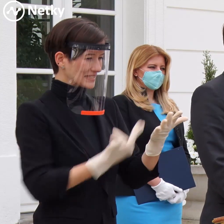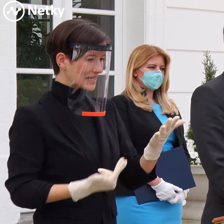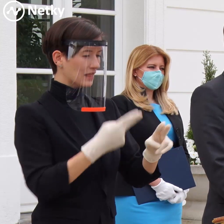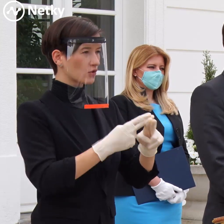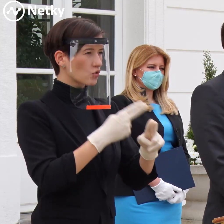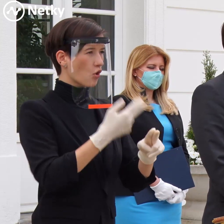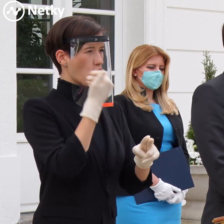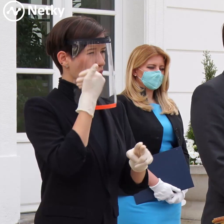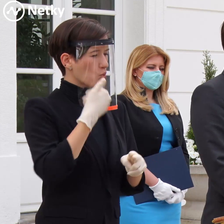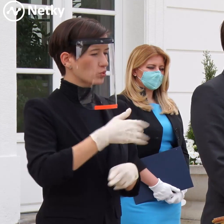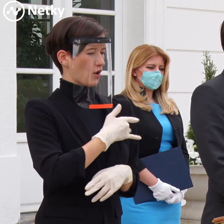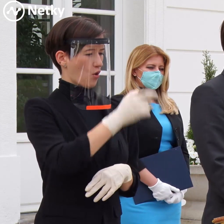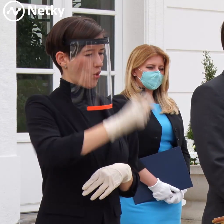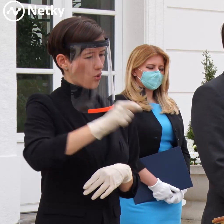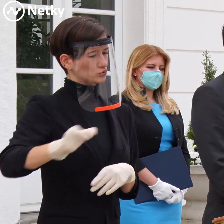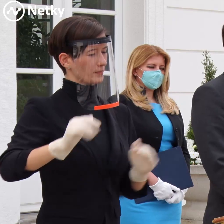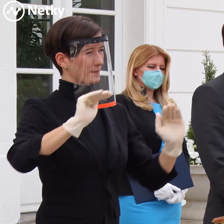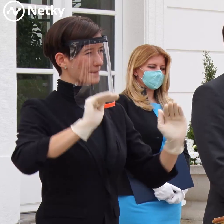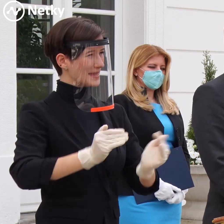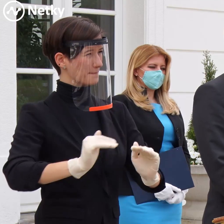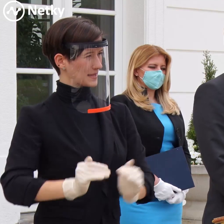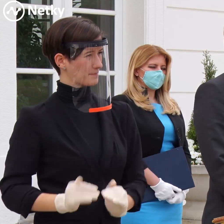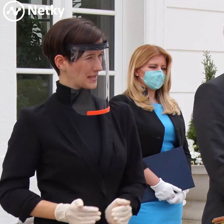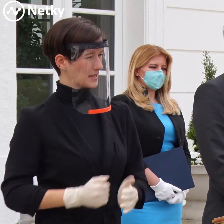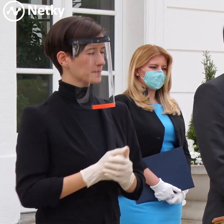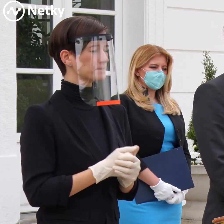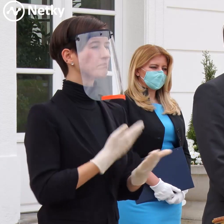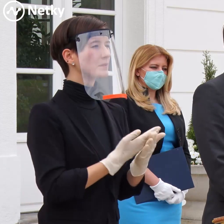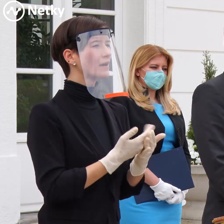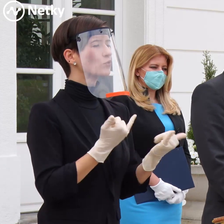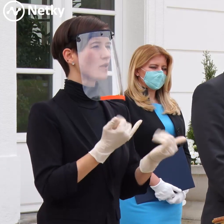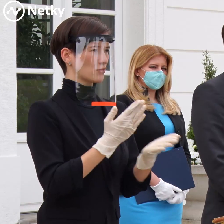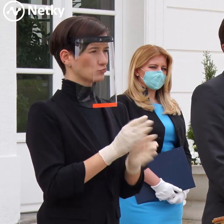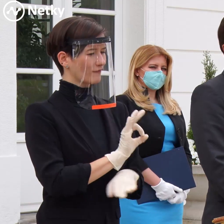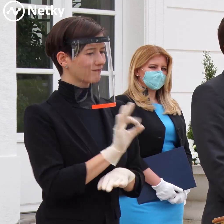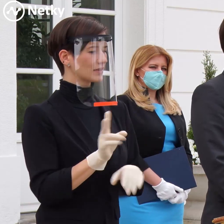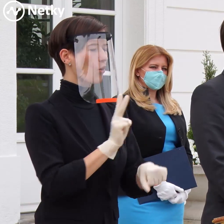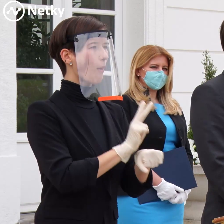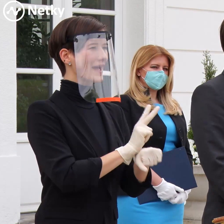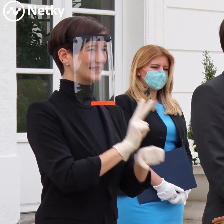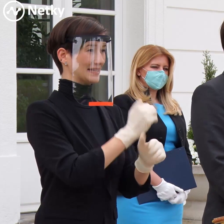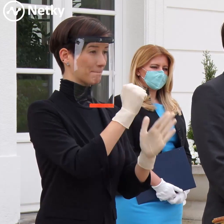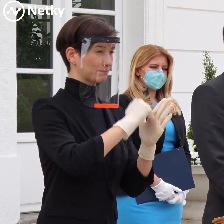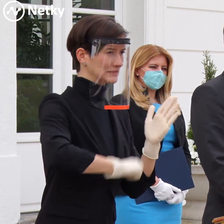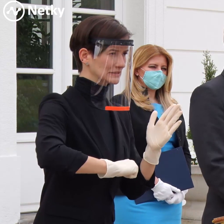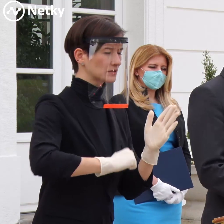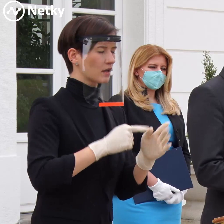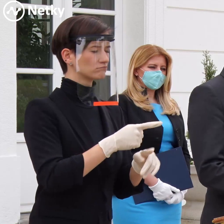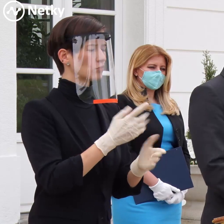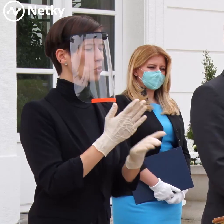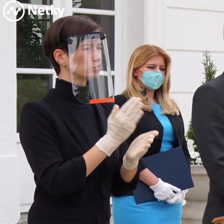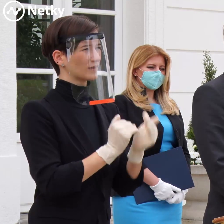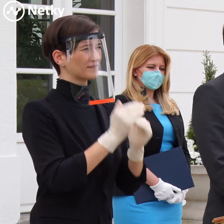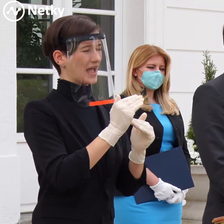populácie. A som veľmi rád, že aj tie uvoľňujúce opatrenia, ktoré sme prijali, budeme pravdepodobne môcť v tom slávanom